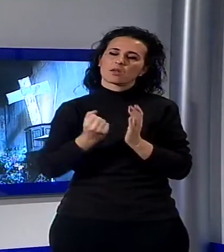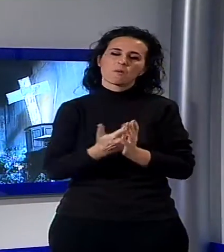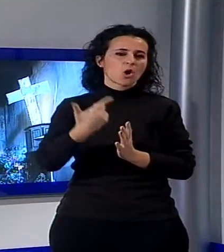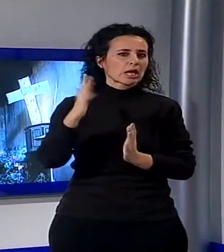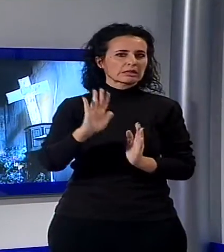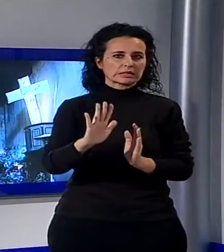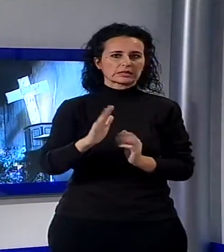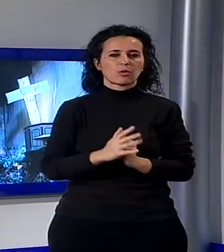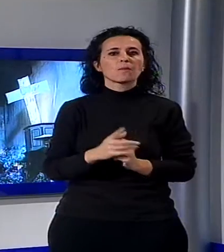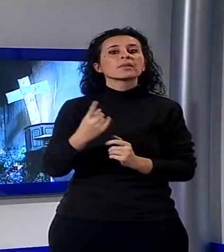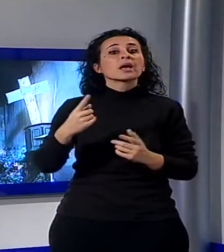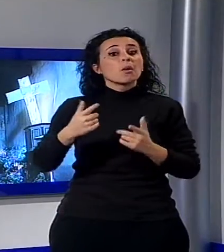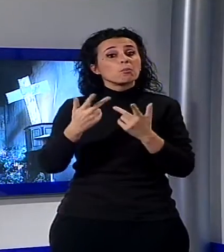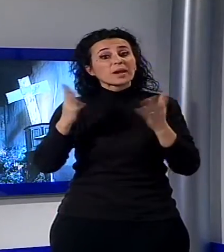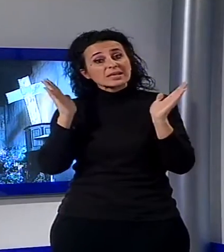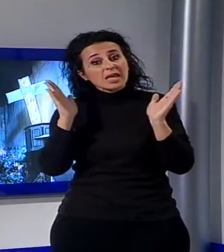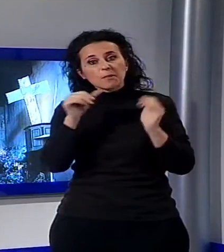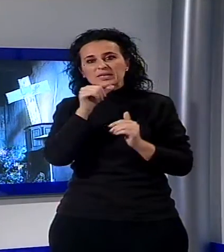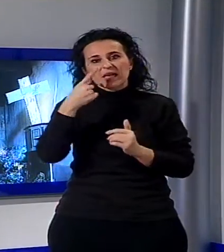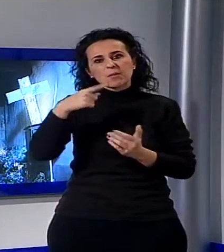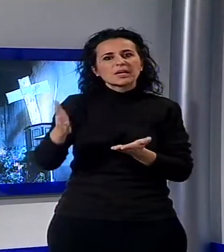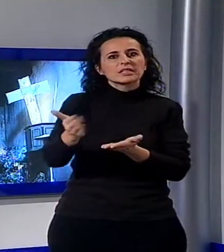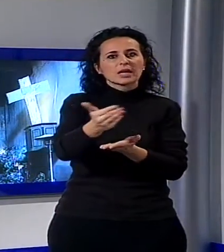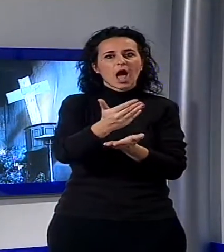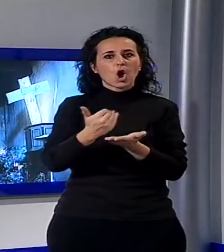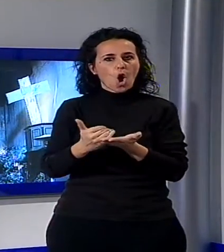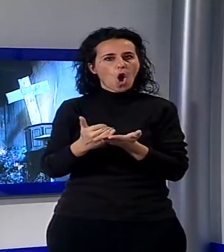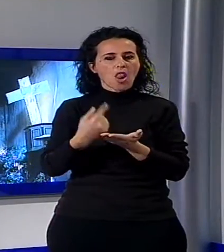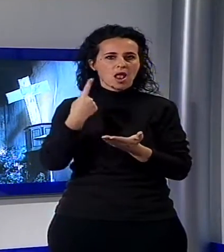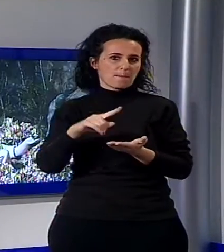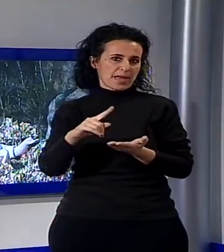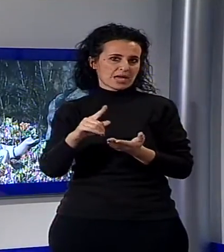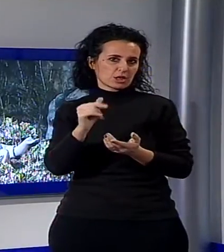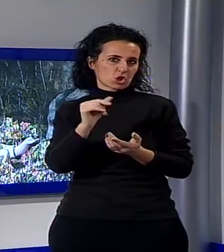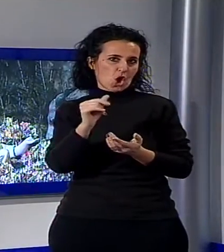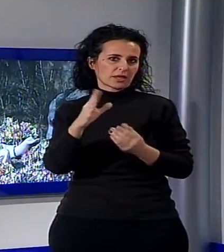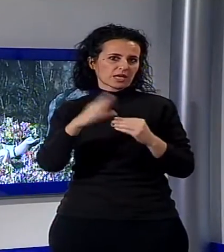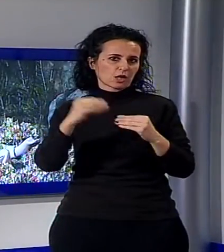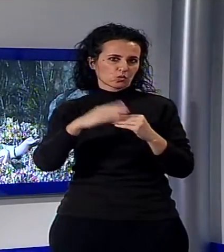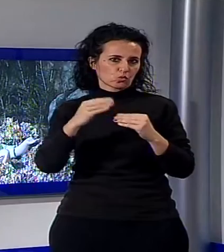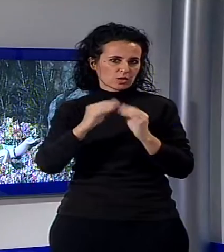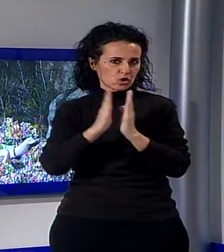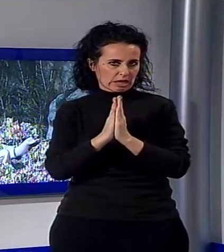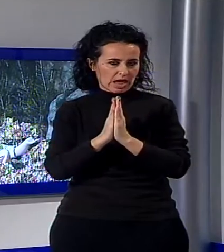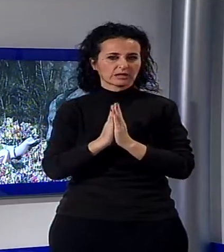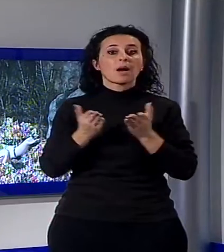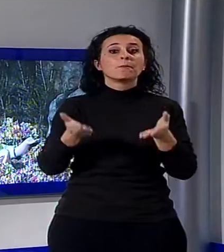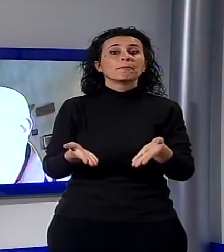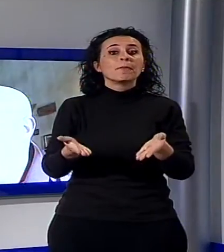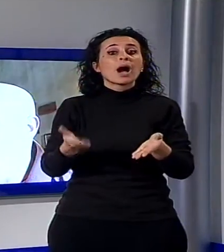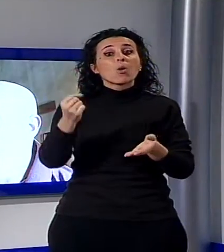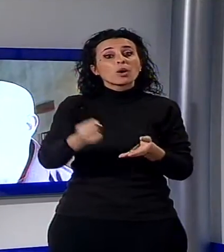Quest'anno, accanto alla tradizionale rappresentazione della natività, il presepe si arricchisce di nuove novità. Abbiamo